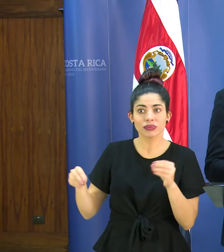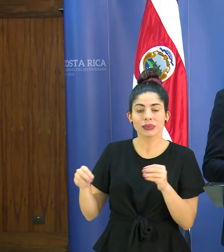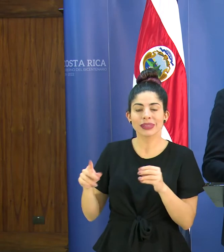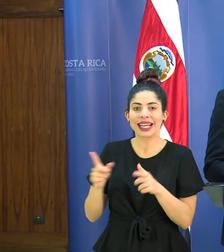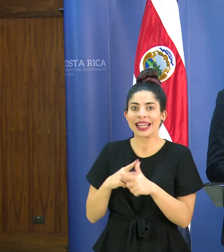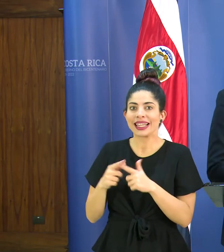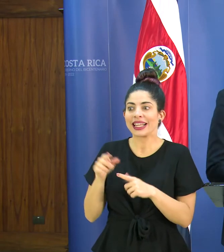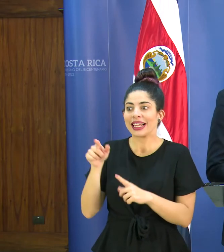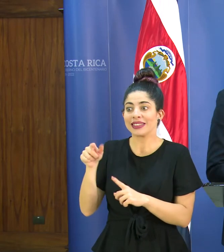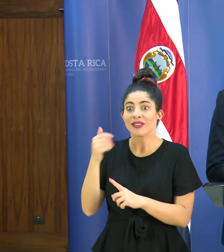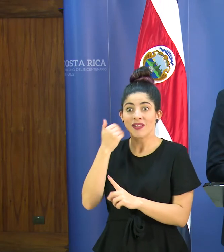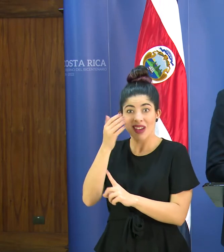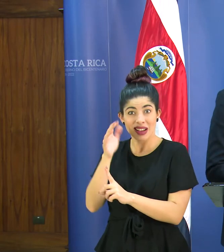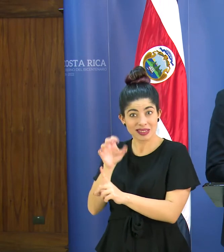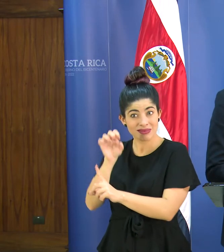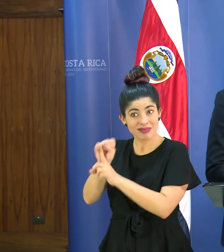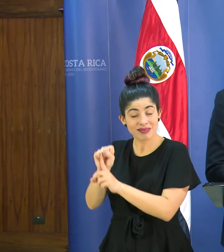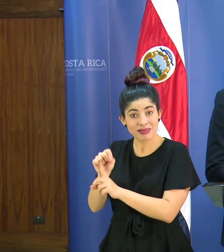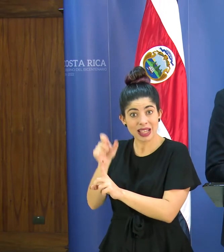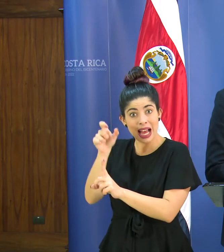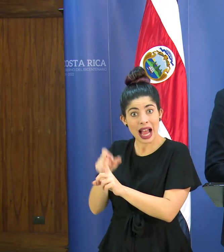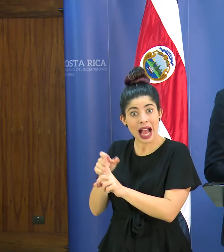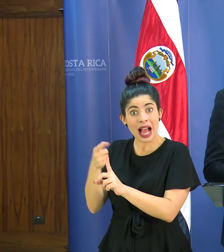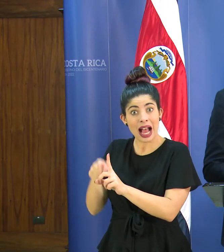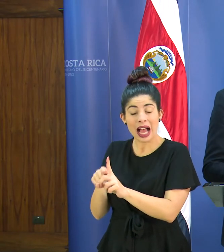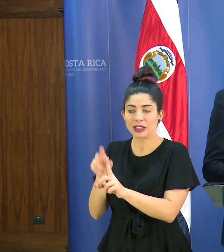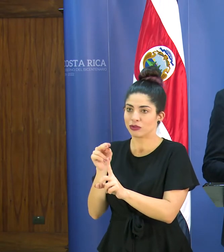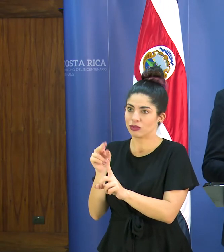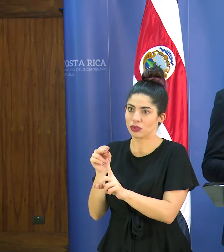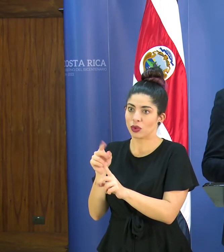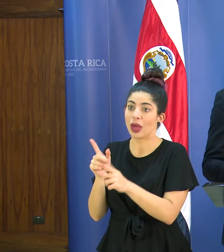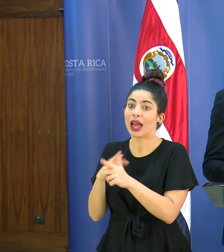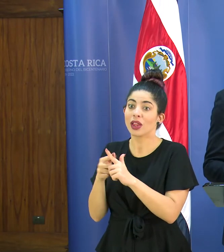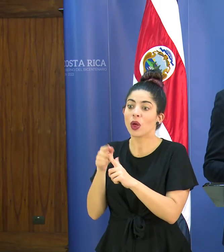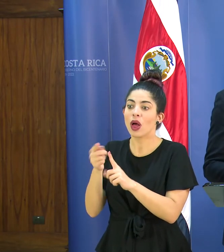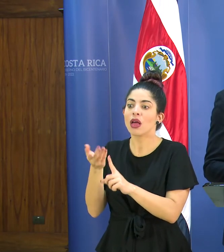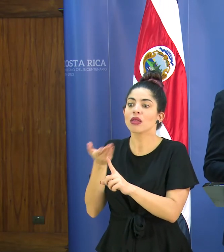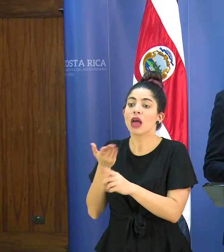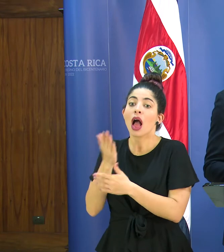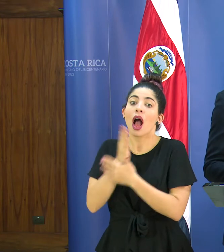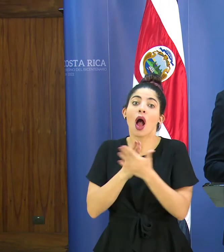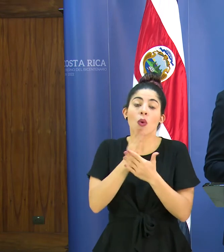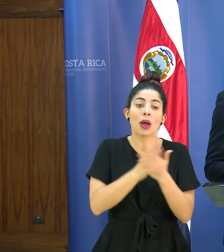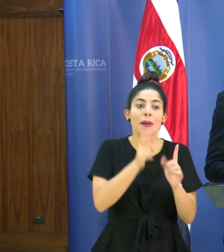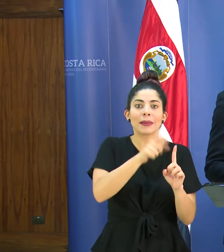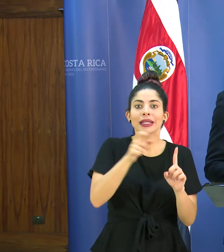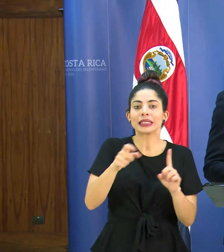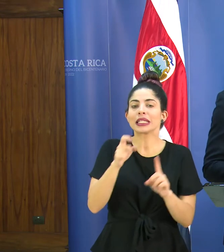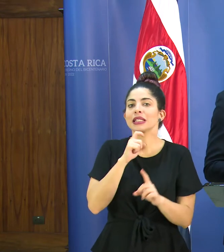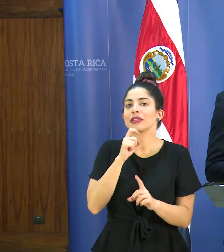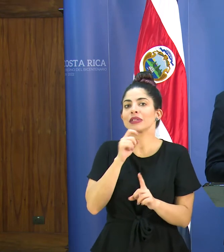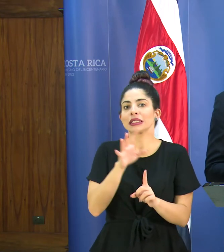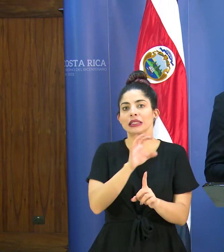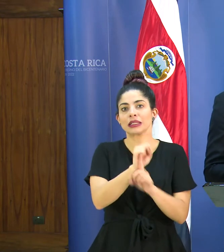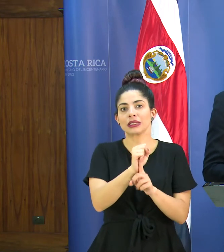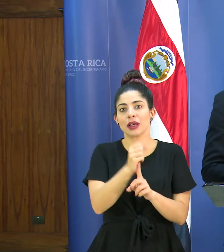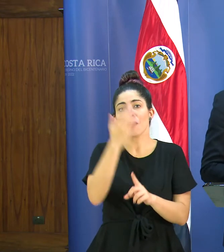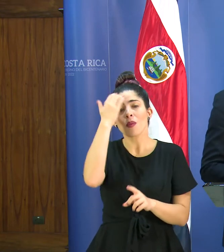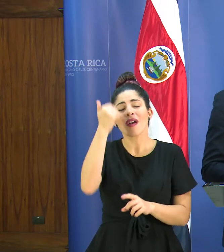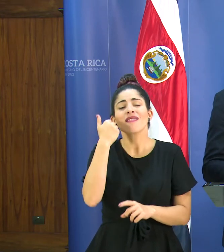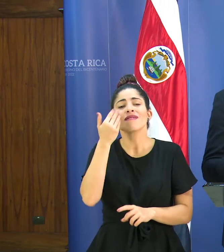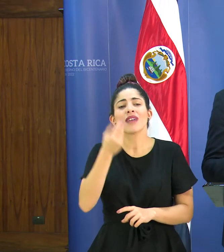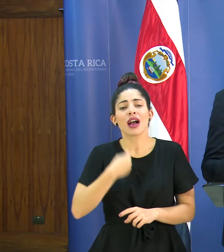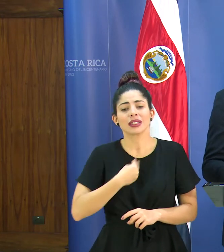se identifica dentro de la definición de caso y eso hace justamente que haya casos que lamentablemente no se pueden detectar por la facilidad de